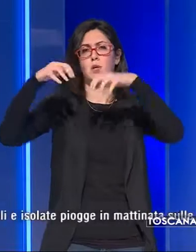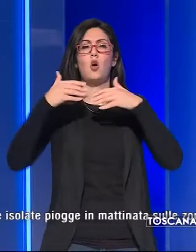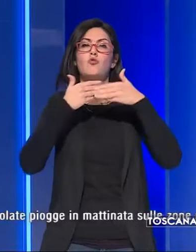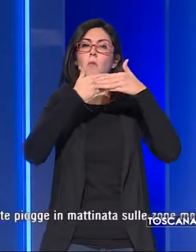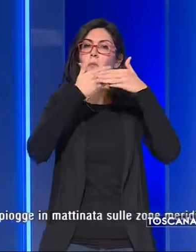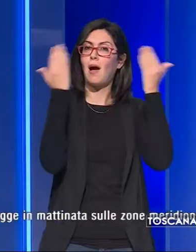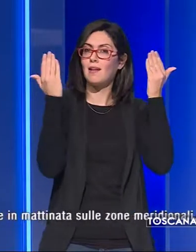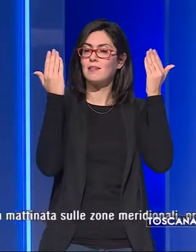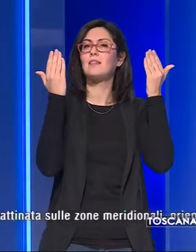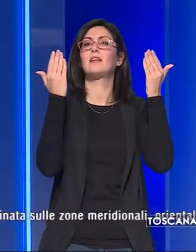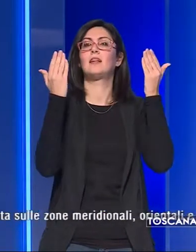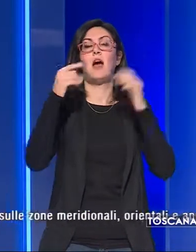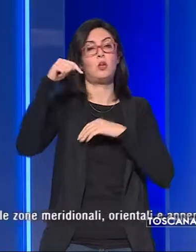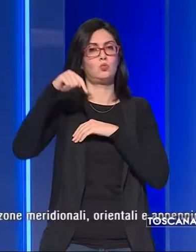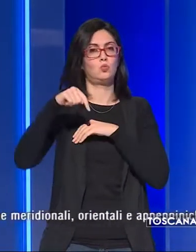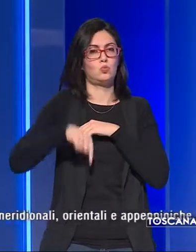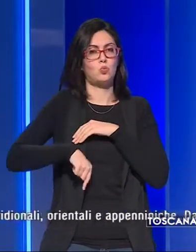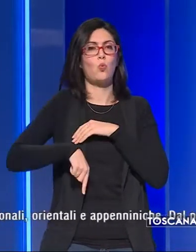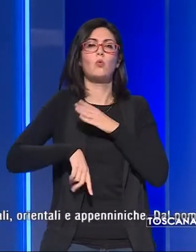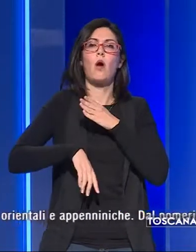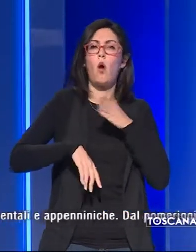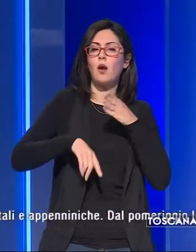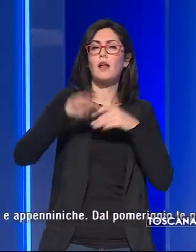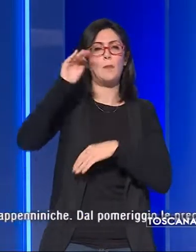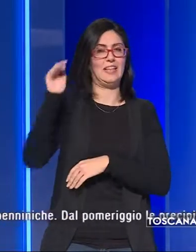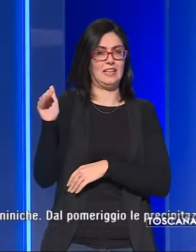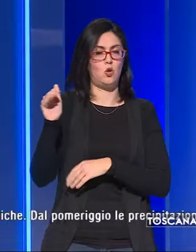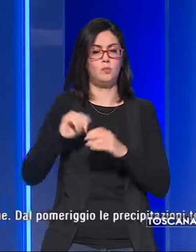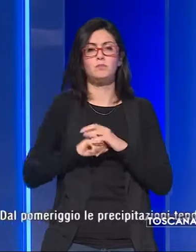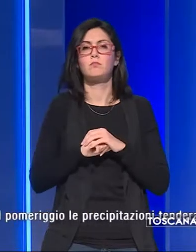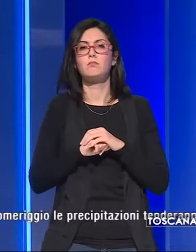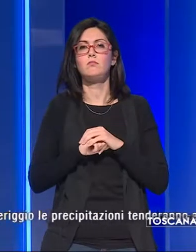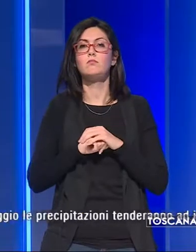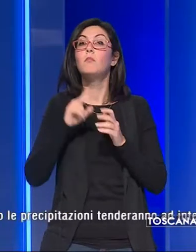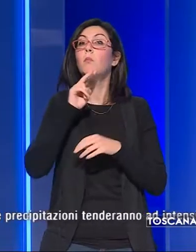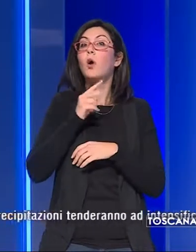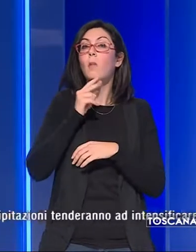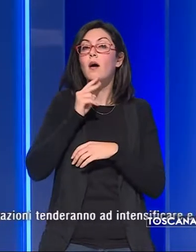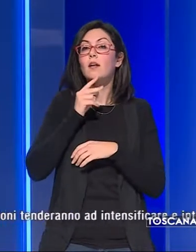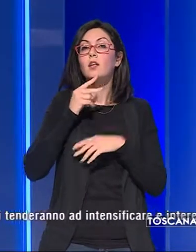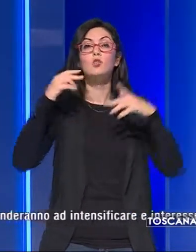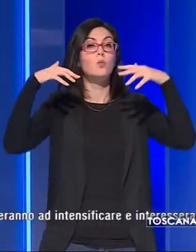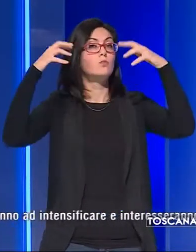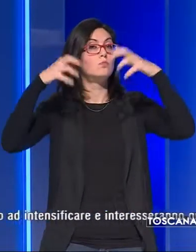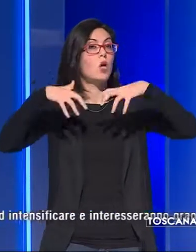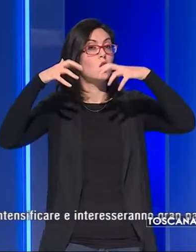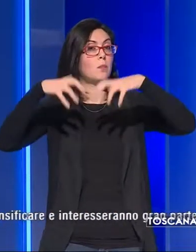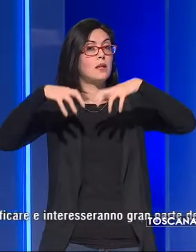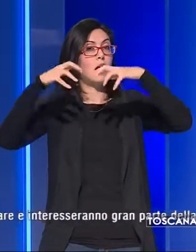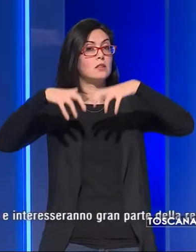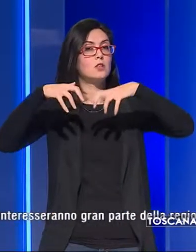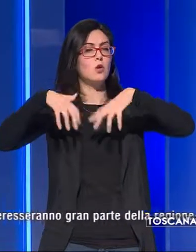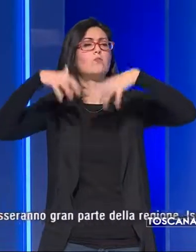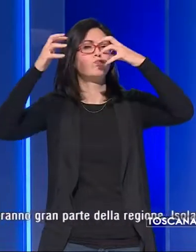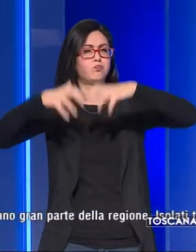mattinata sulle zone sud, orientali e appenniniche. Dal pomeriggio le precipitazioni tenderanno